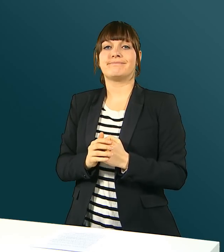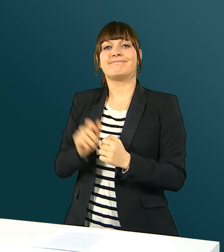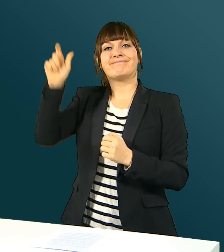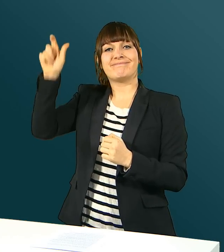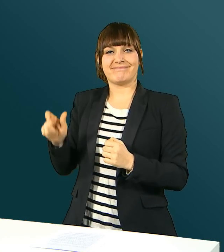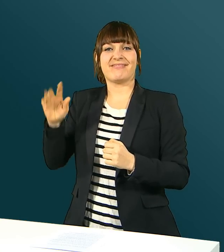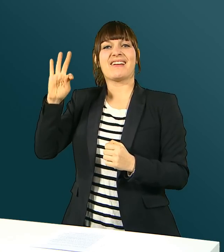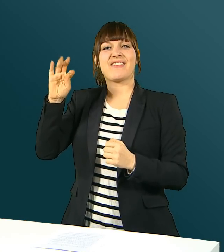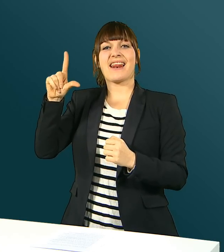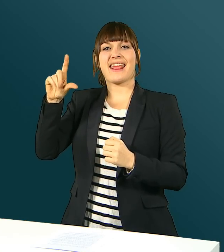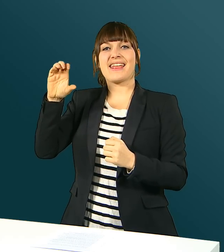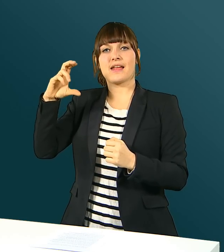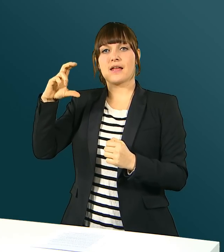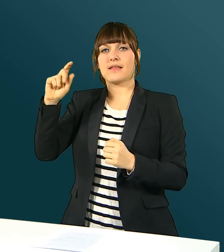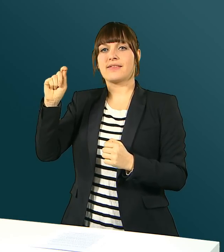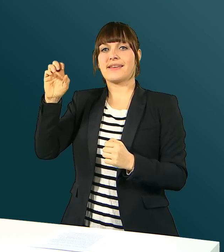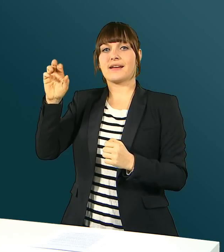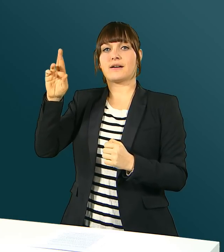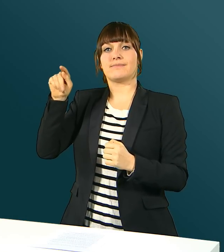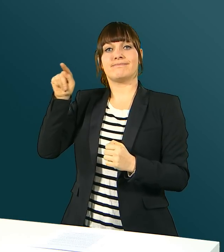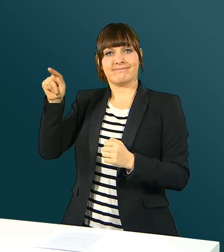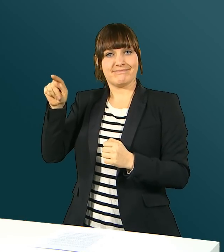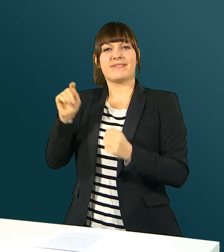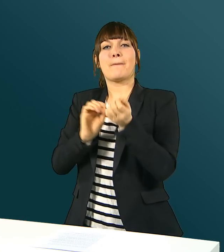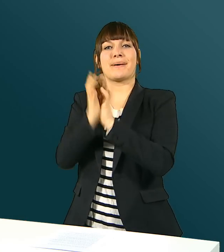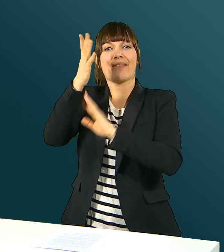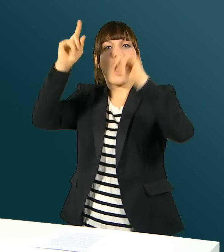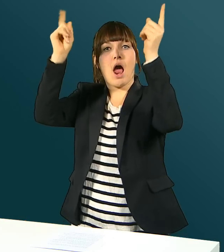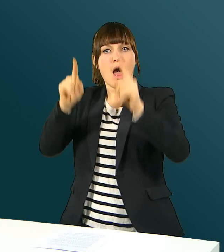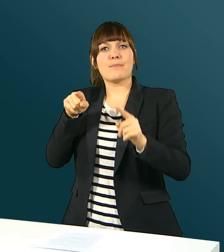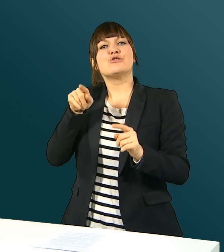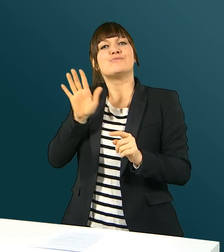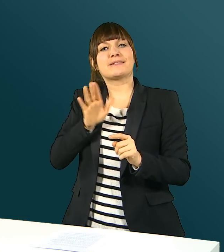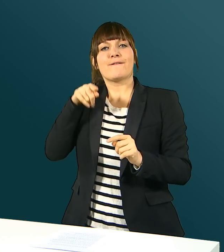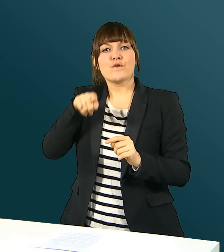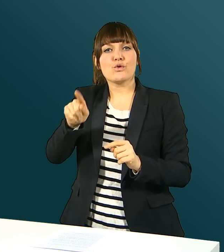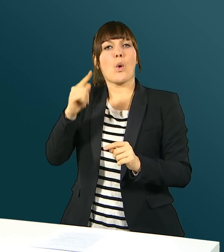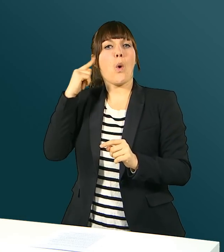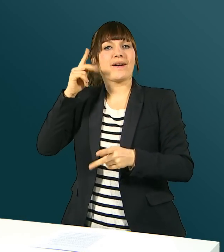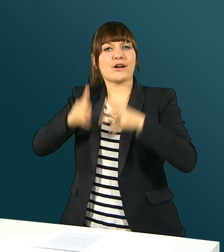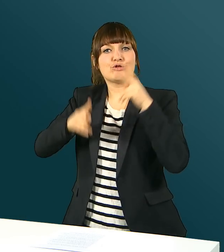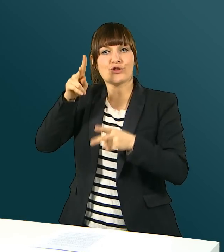Fletcher hatte den speziellen Brandmelder für Hörgeschädigte entfernt, bevor er das Haus angezündet hatte.